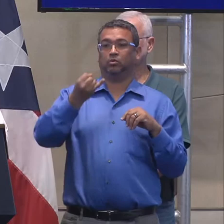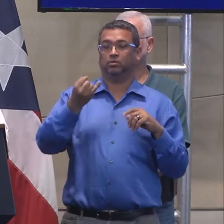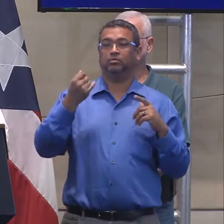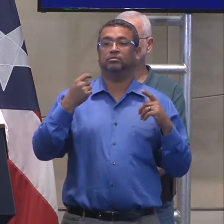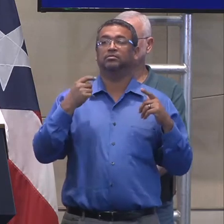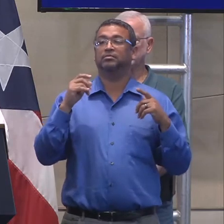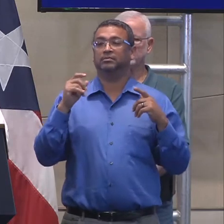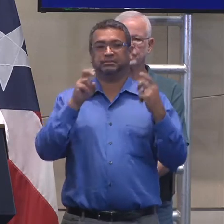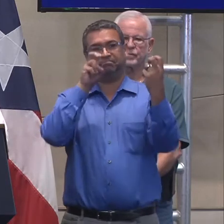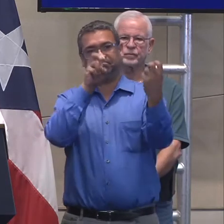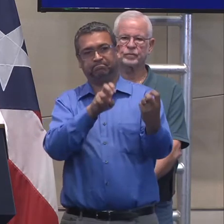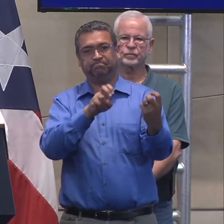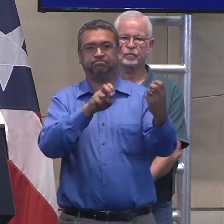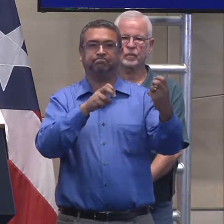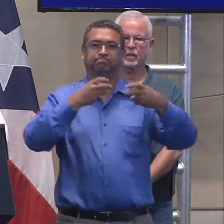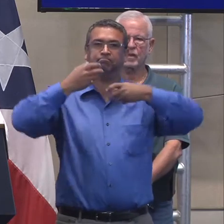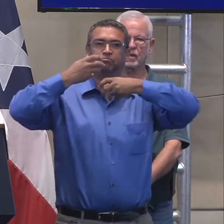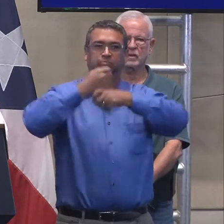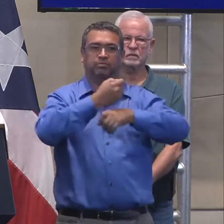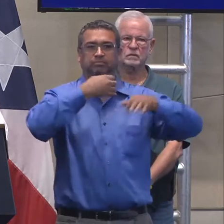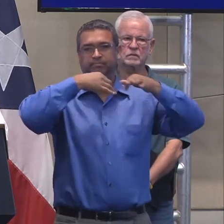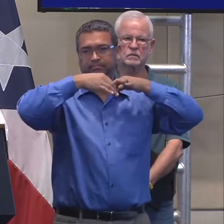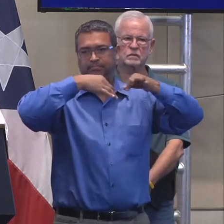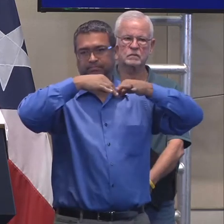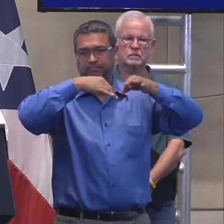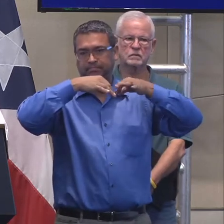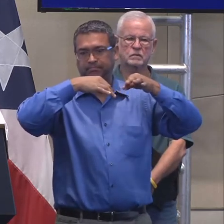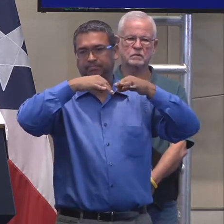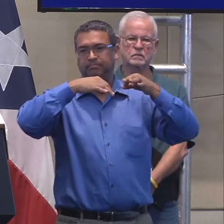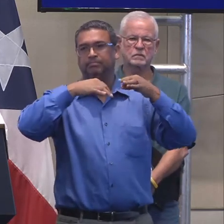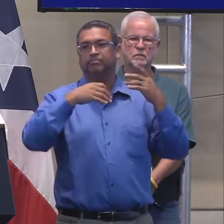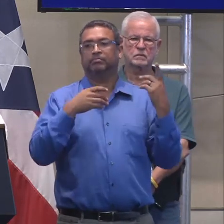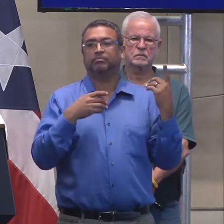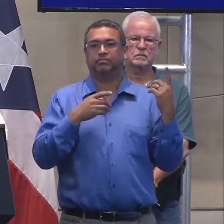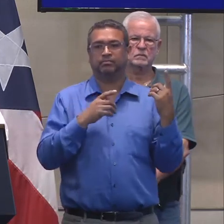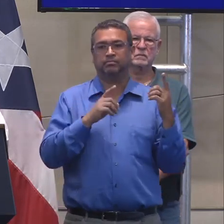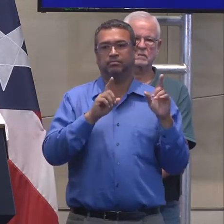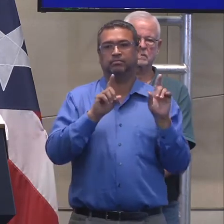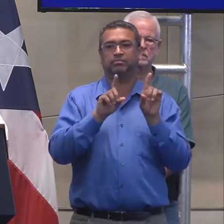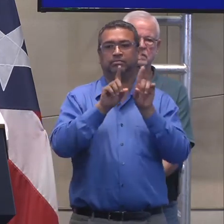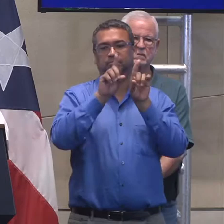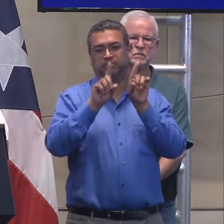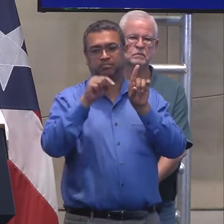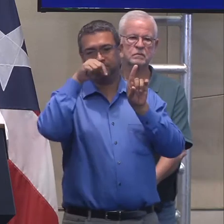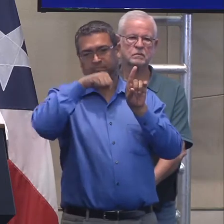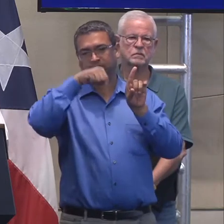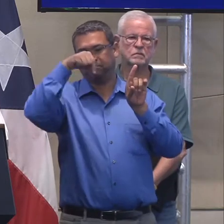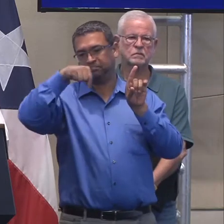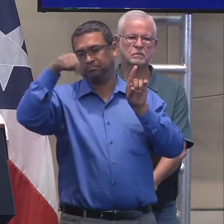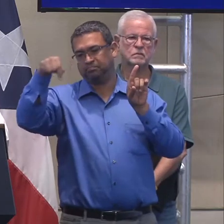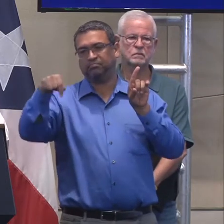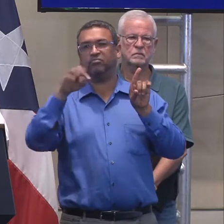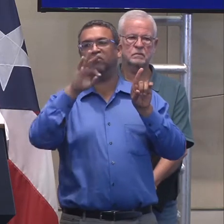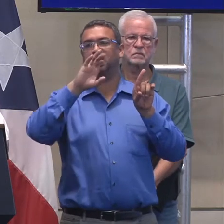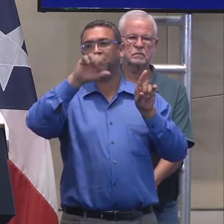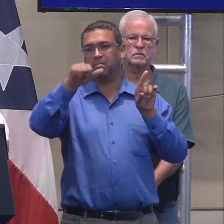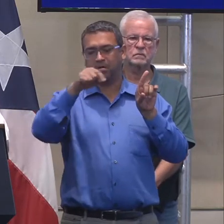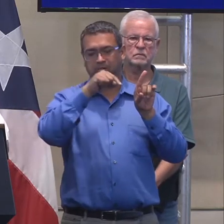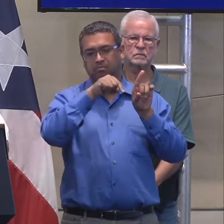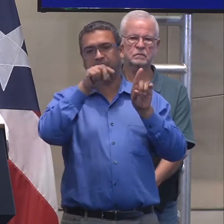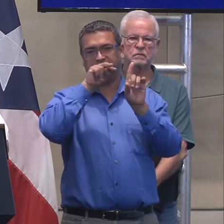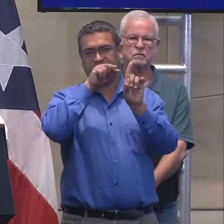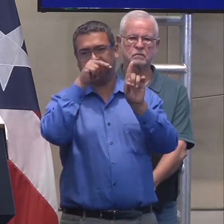vicepresidente, tanto del general, esto de FEMA, como el mío propio,